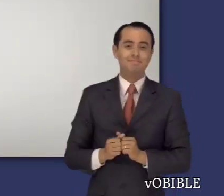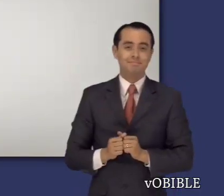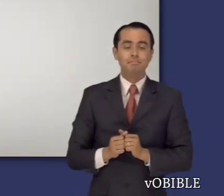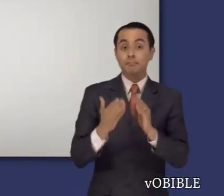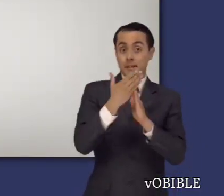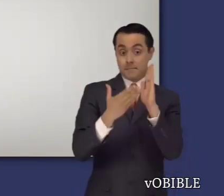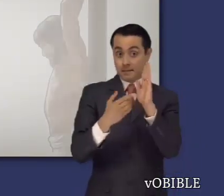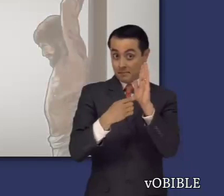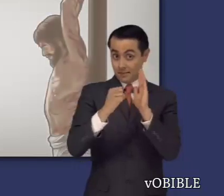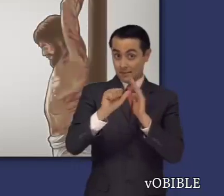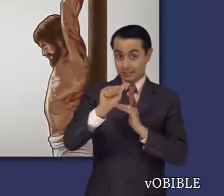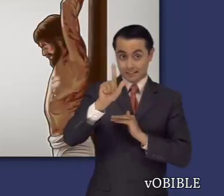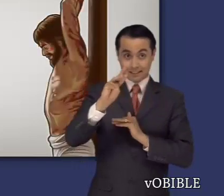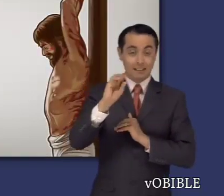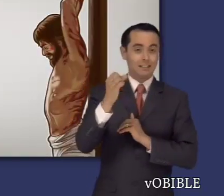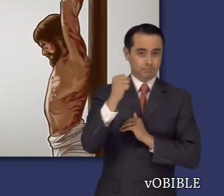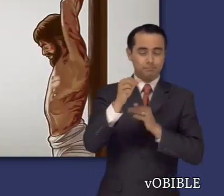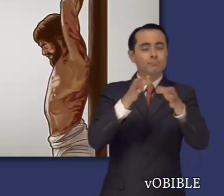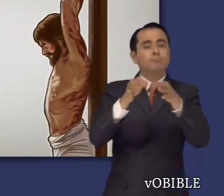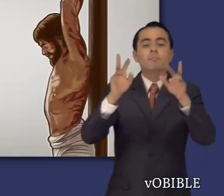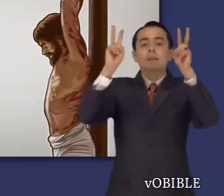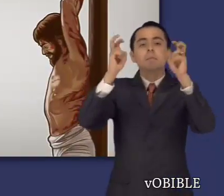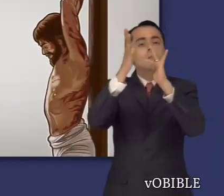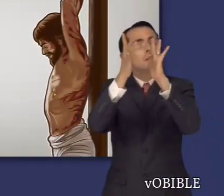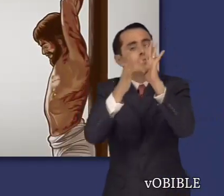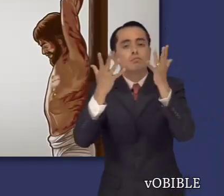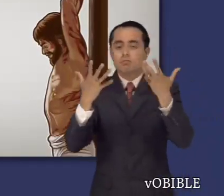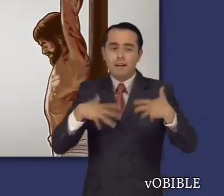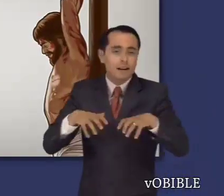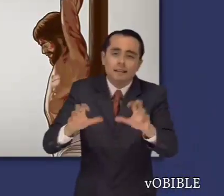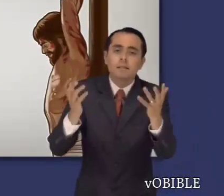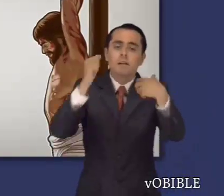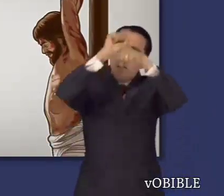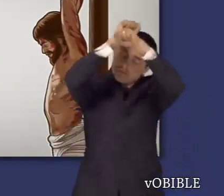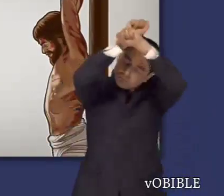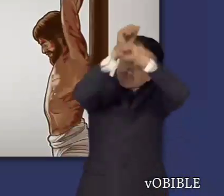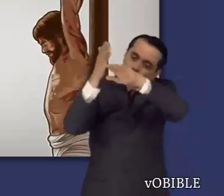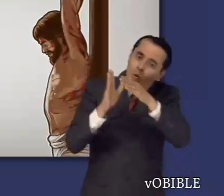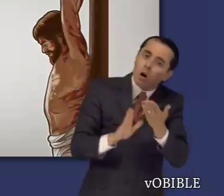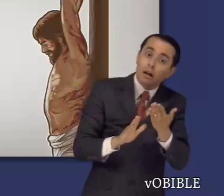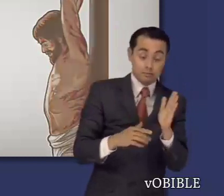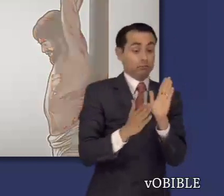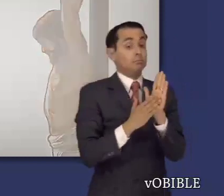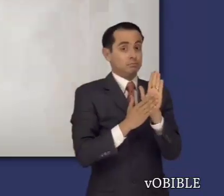Una importante característica del Libro de los Salmos es que contiene muchas profecías sobre el Mesías.